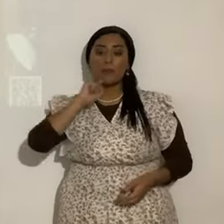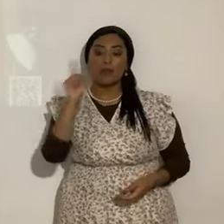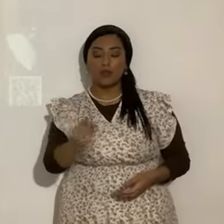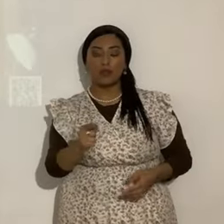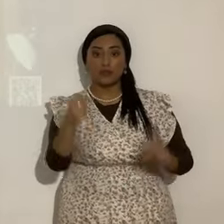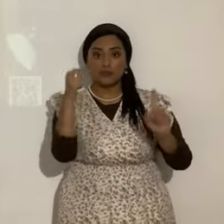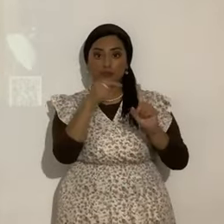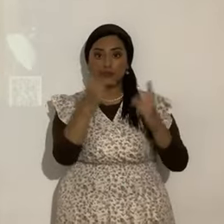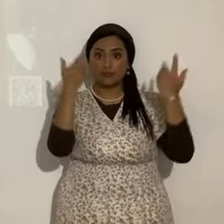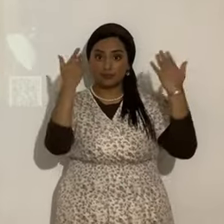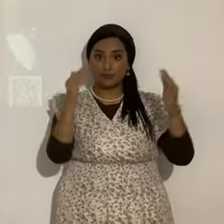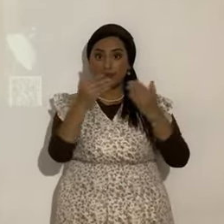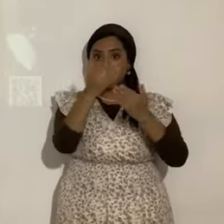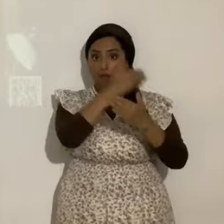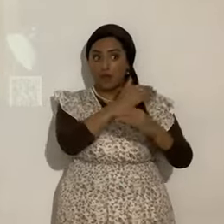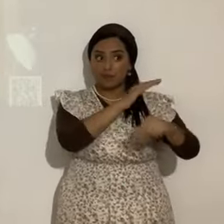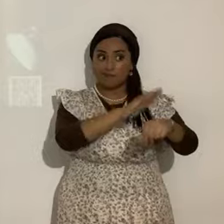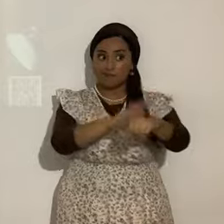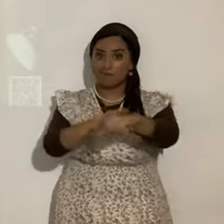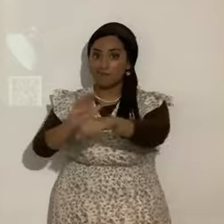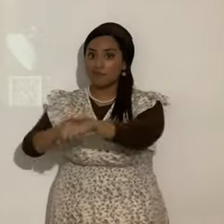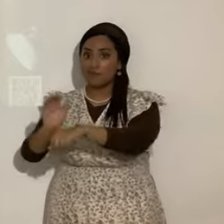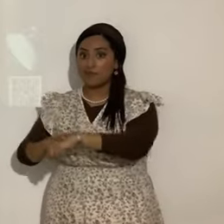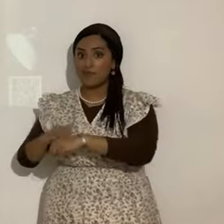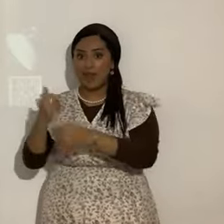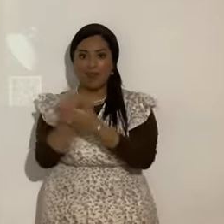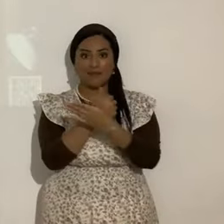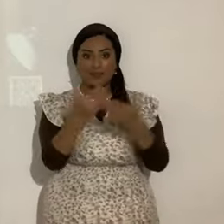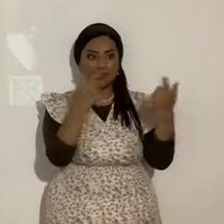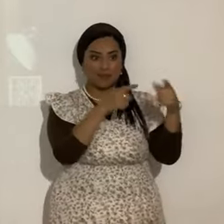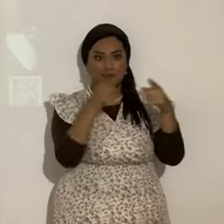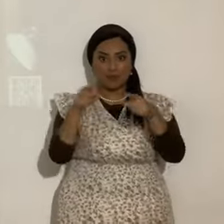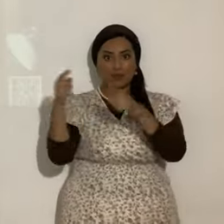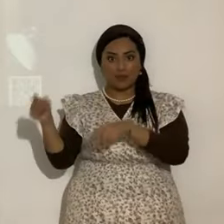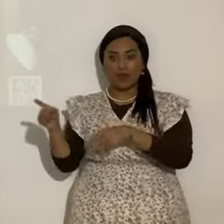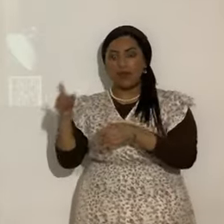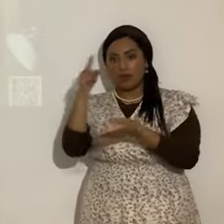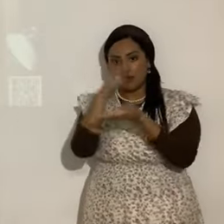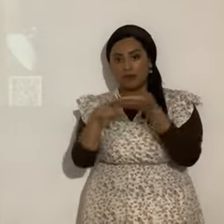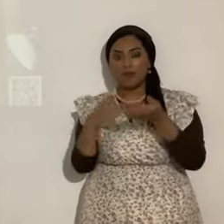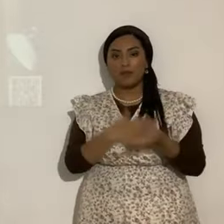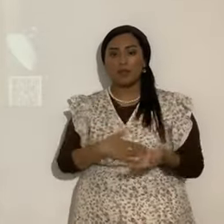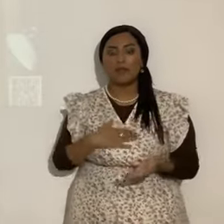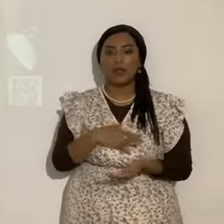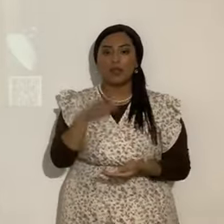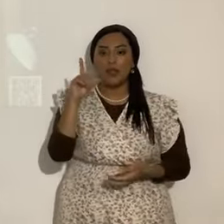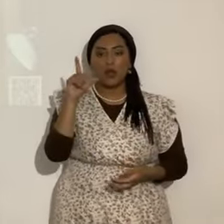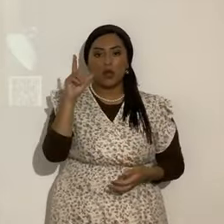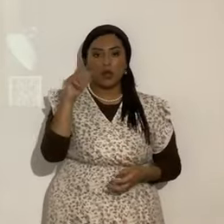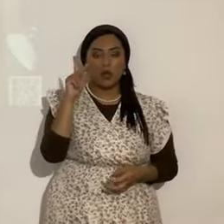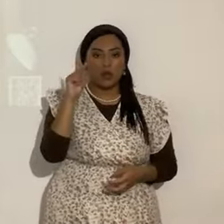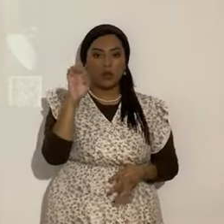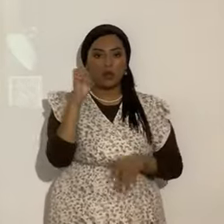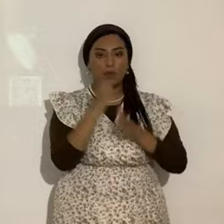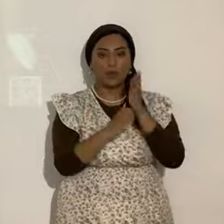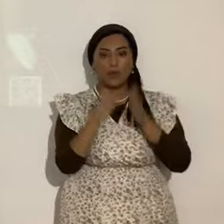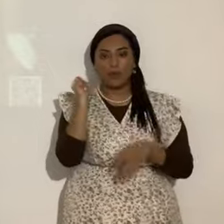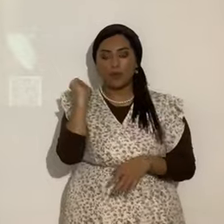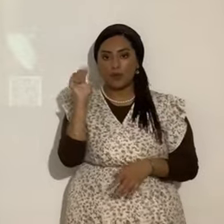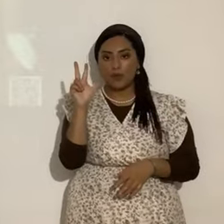advertido al pueblo de toda esta situación. Vamos, por favor, a Lucas, vamos a Lucas 3. Entonces, ¿la